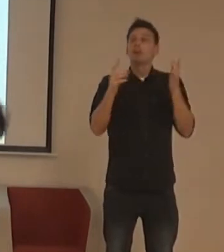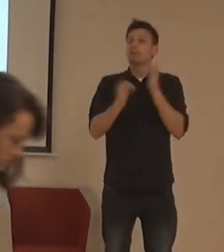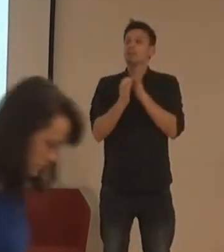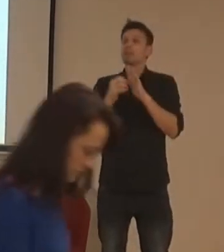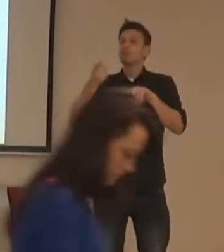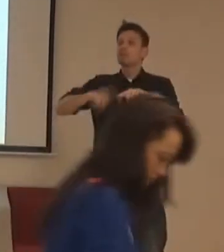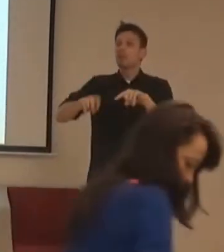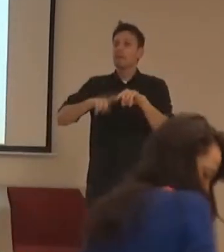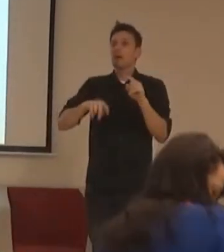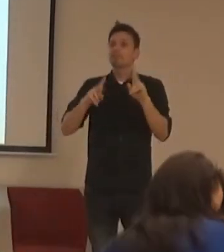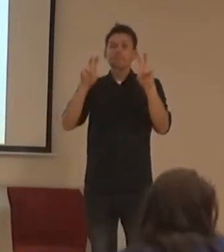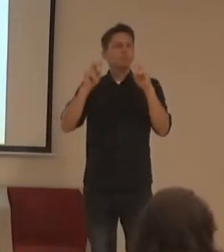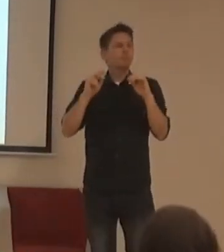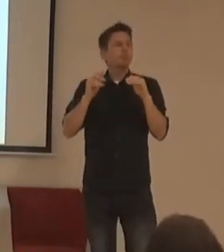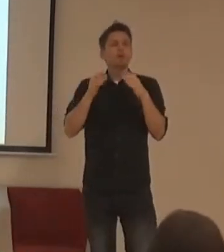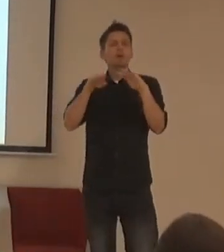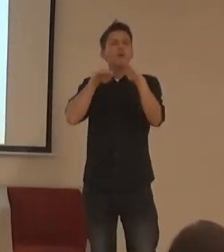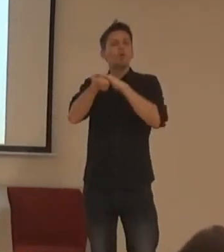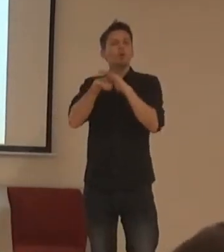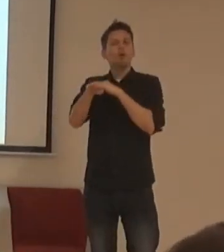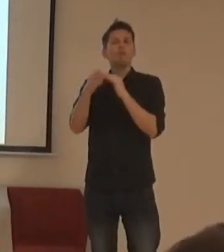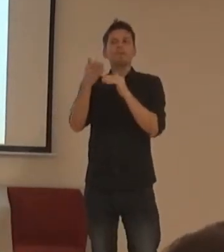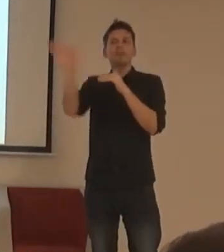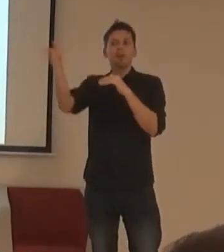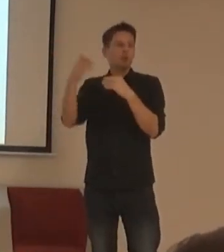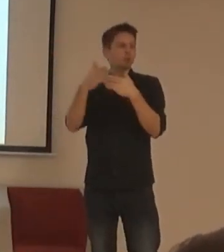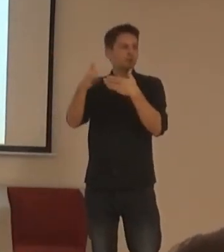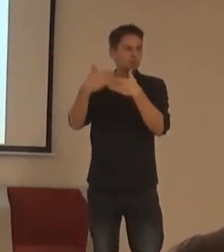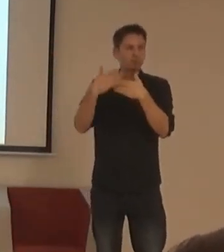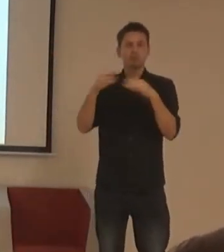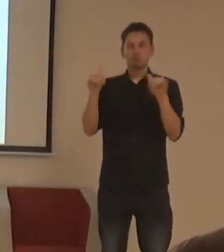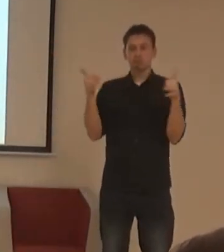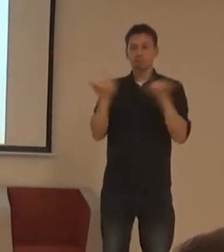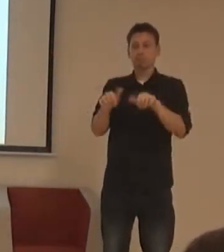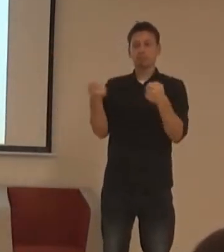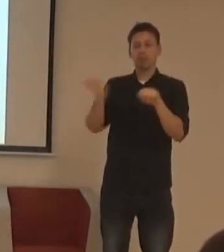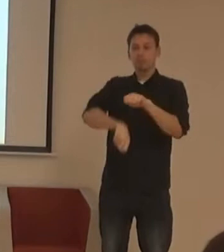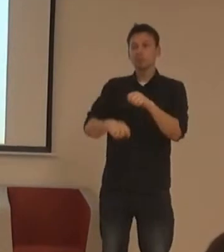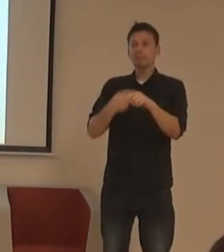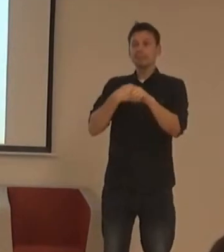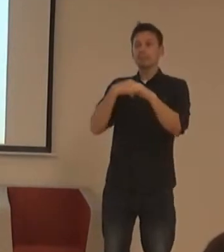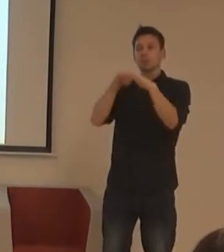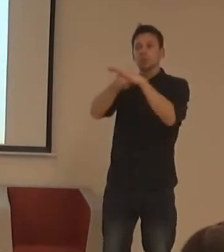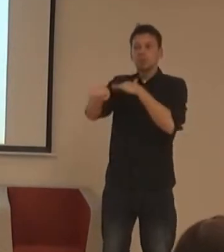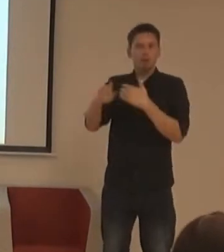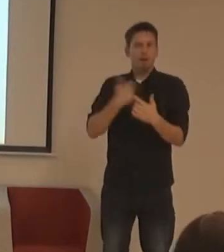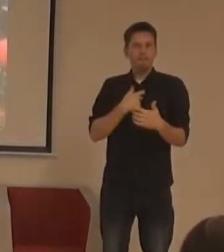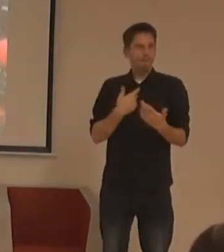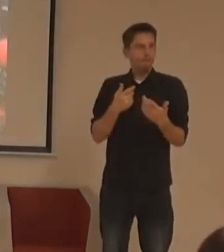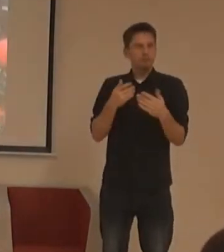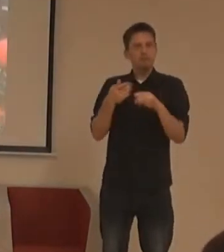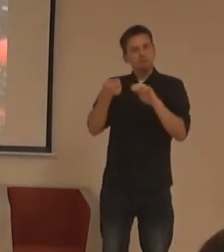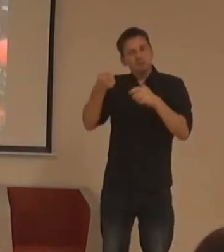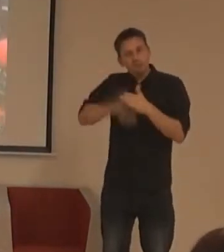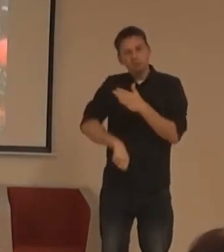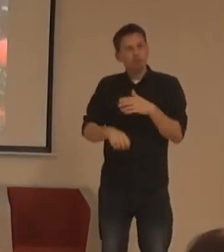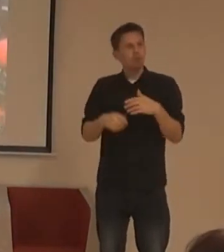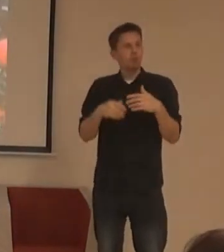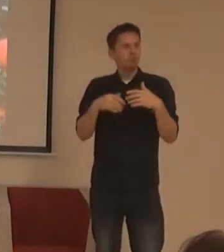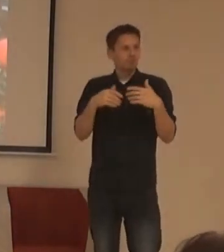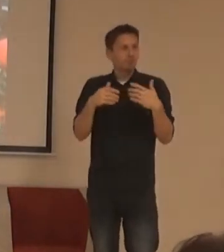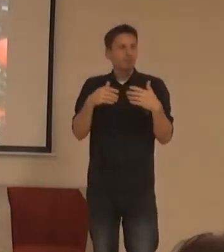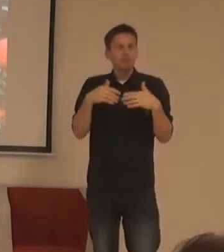je zamčený, a nebo v parádní bezbariérová toaleta, která je plná smetáků a uklízecích prostředků? Máte někdo pocit,